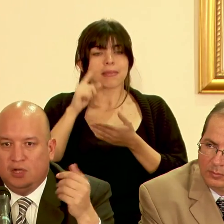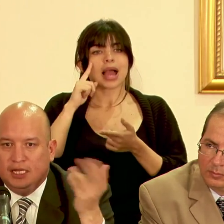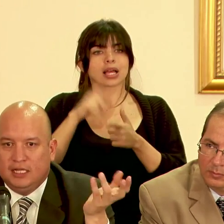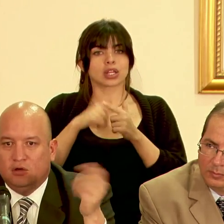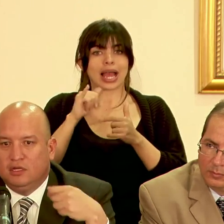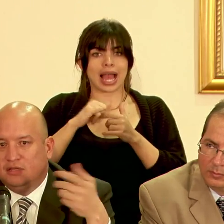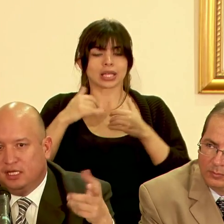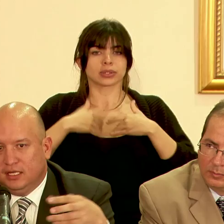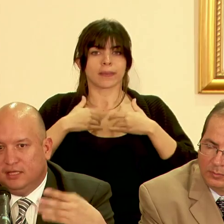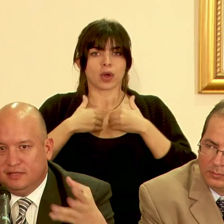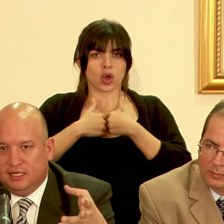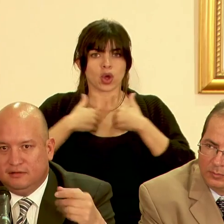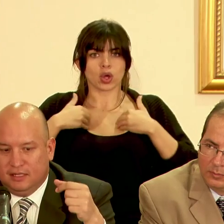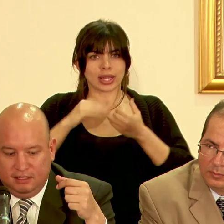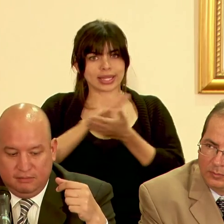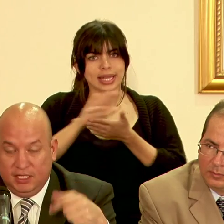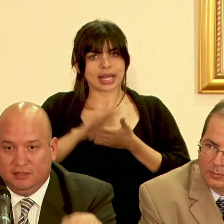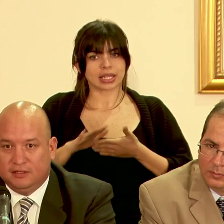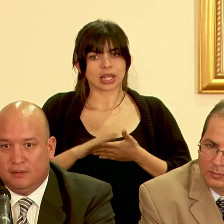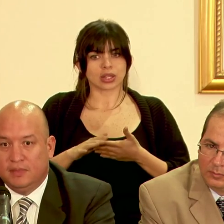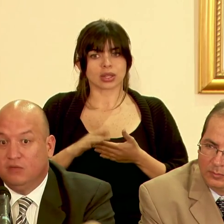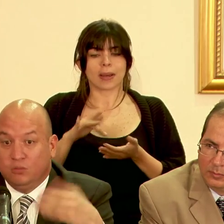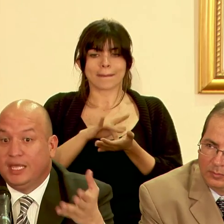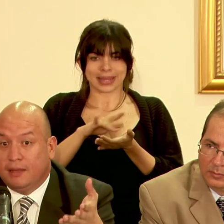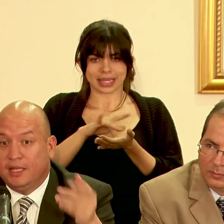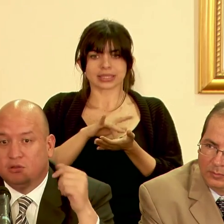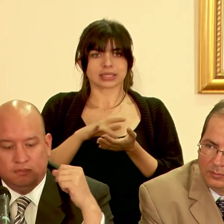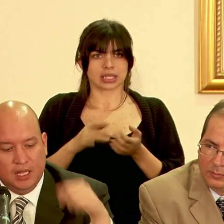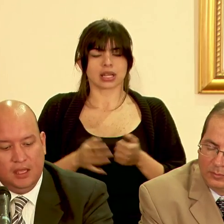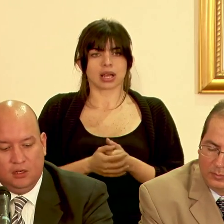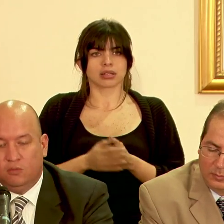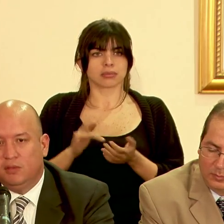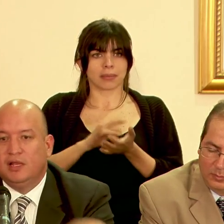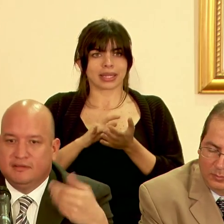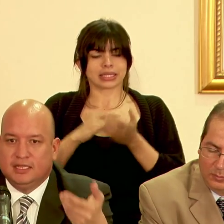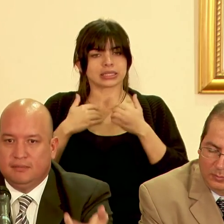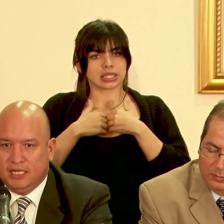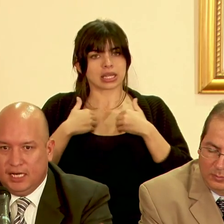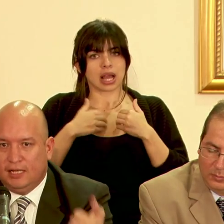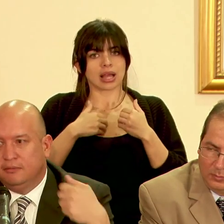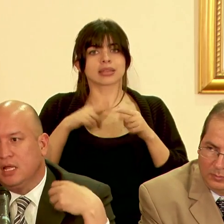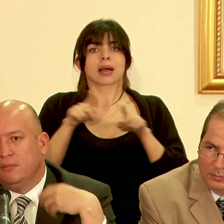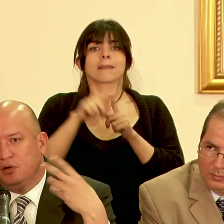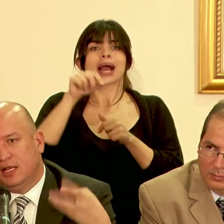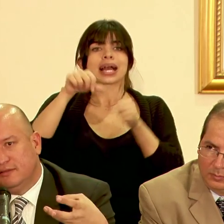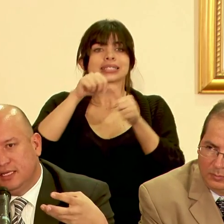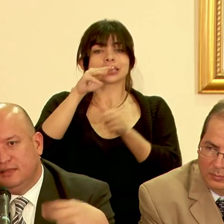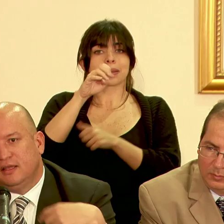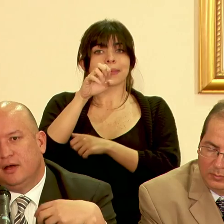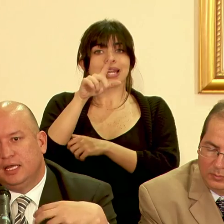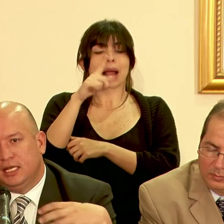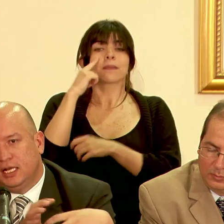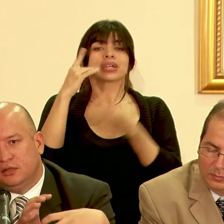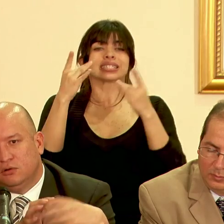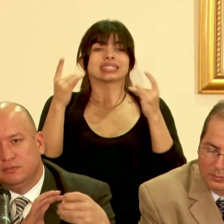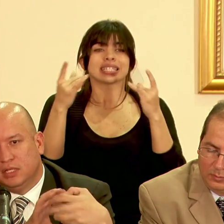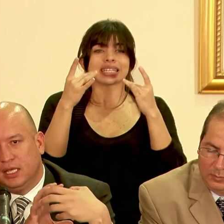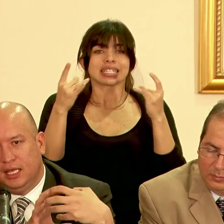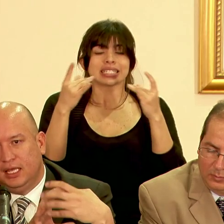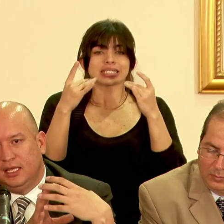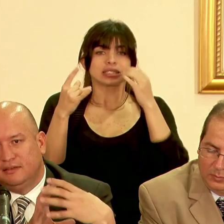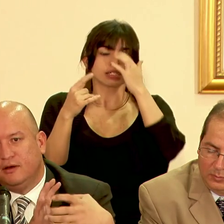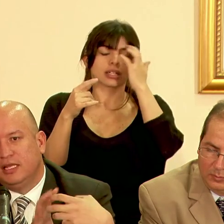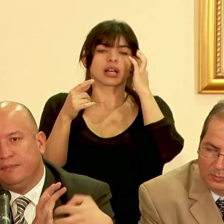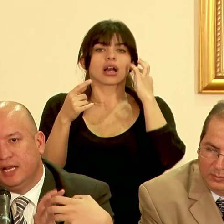broncodilatadores que se les administra es un medicamento lo mismo el aceite mineral porque la ceniza va generando